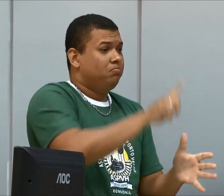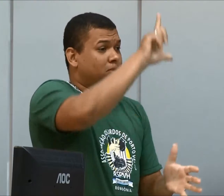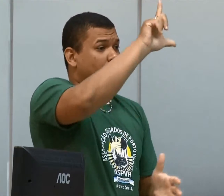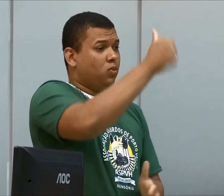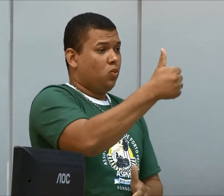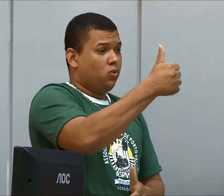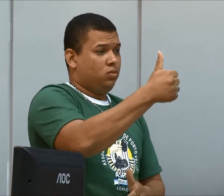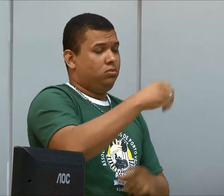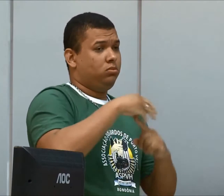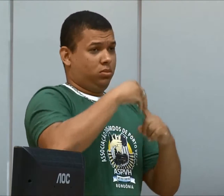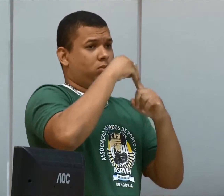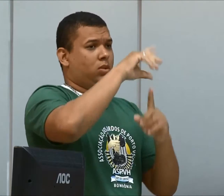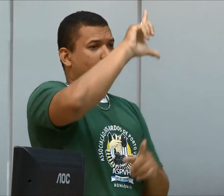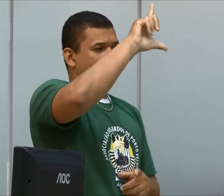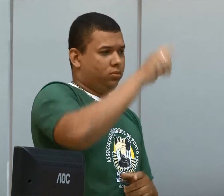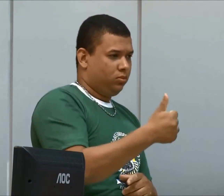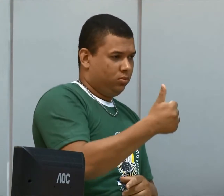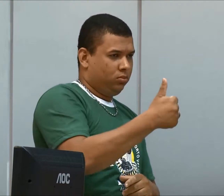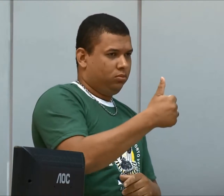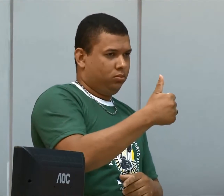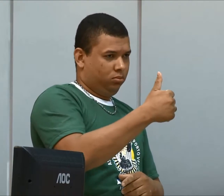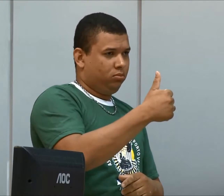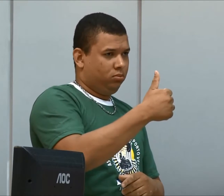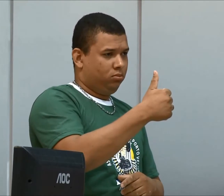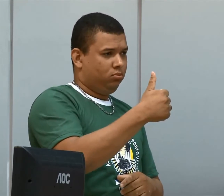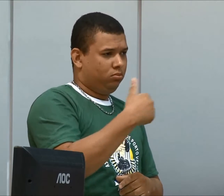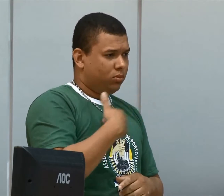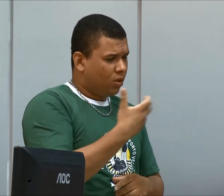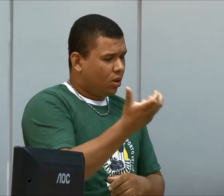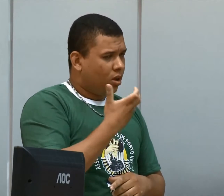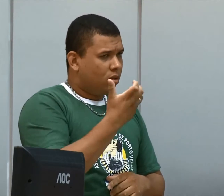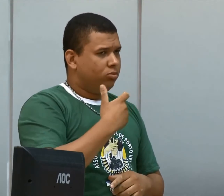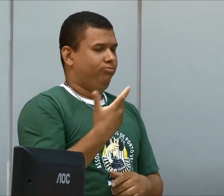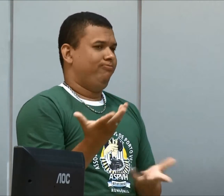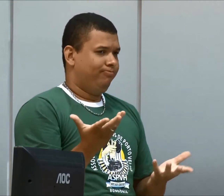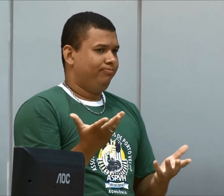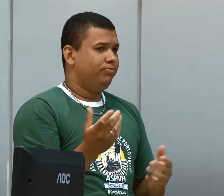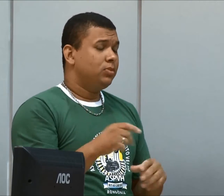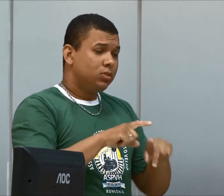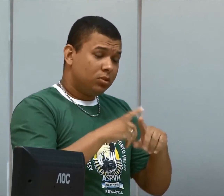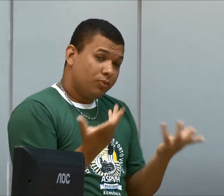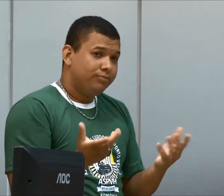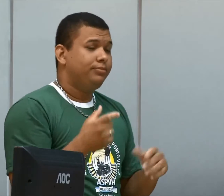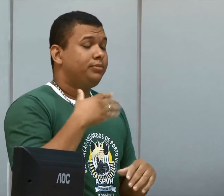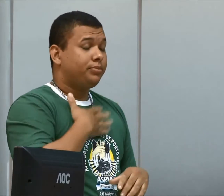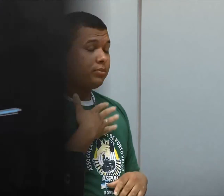importante que a Libra seja a primeira língua e que as pessoas tenham fluência, tanto surdo como ouvinte.